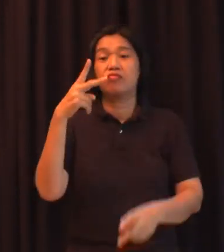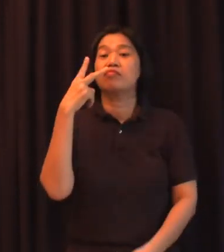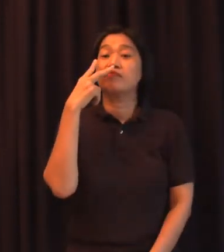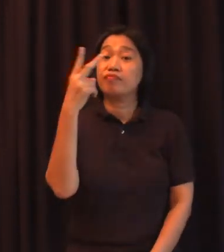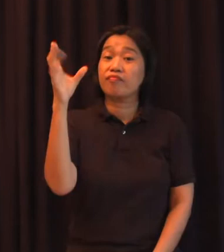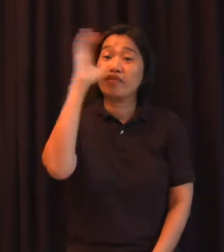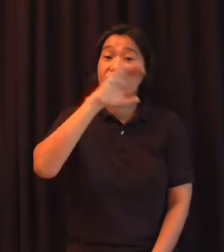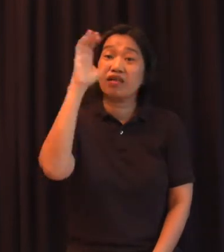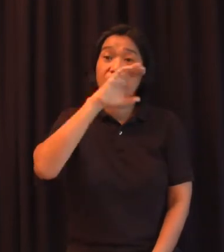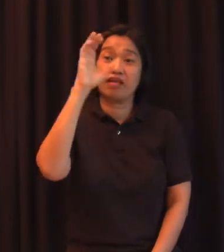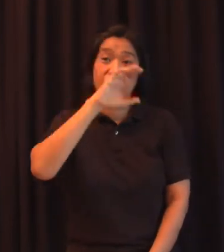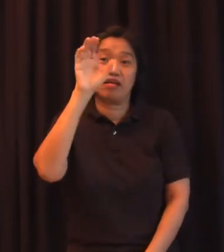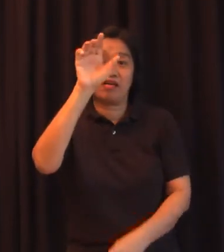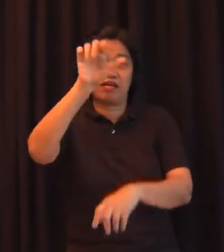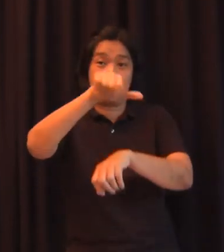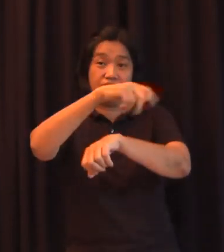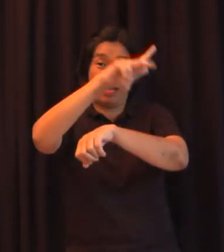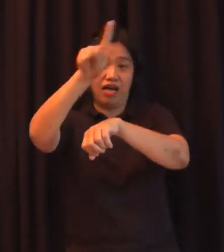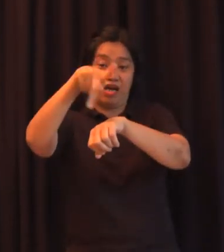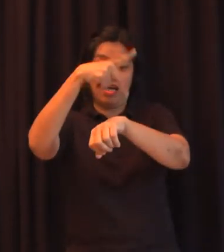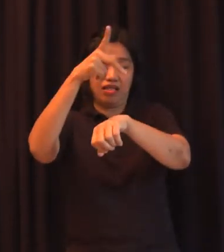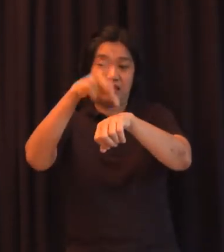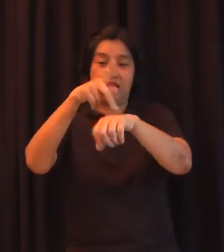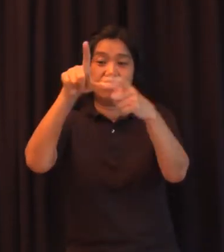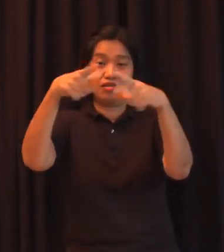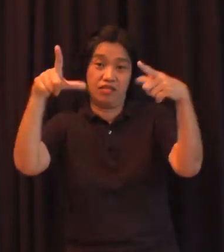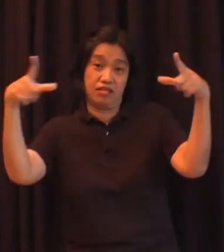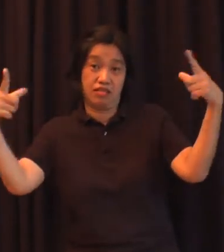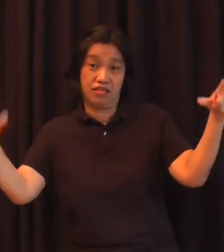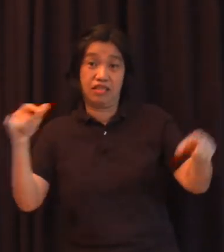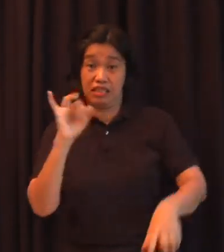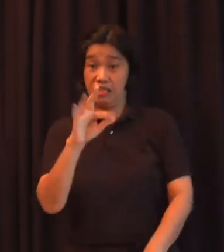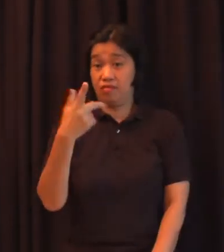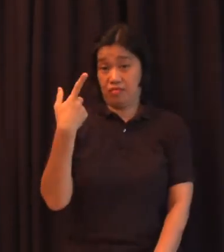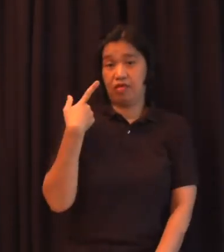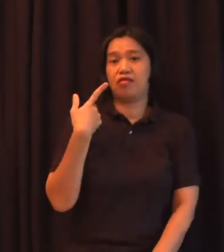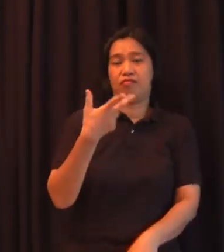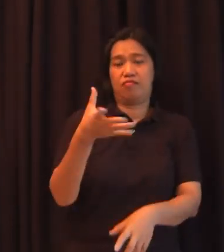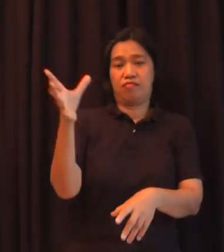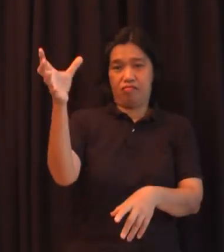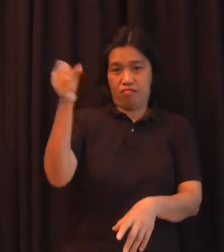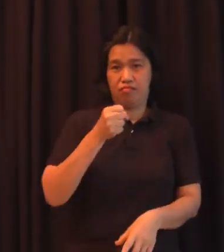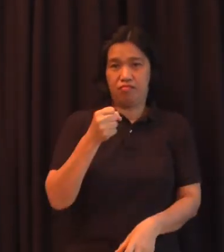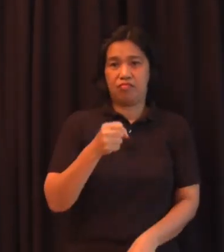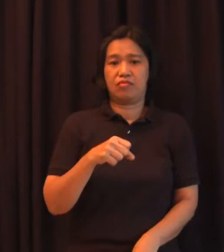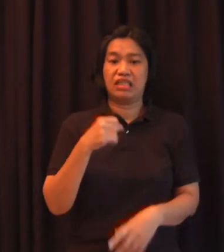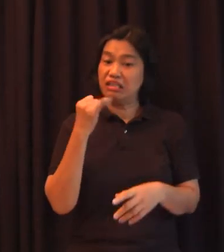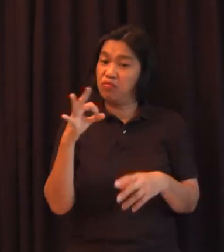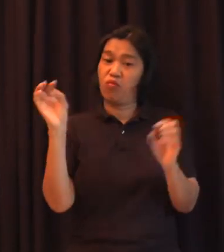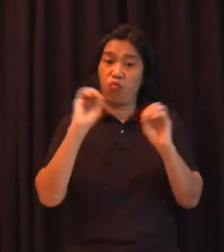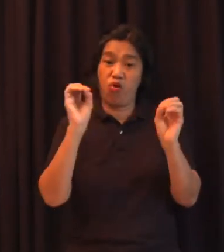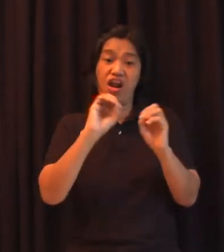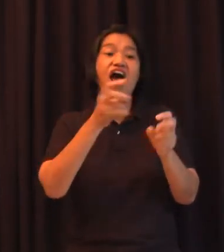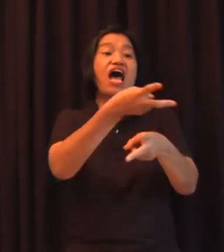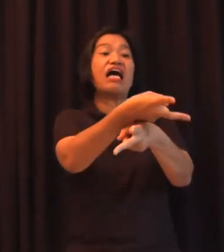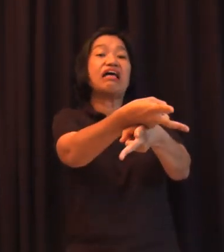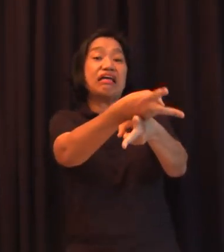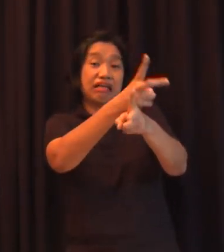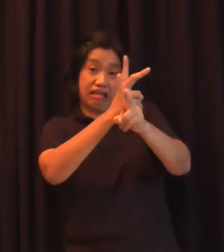baka meron silang pagtumbas kung meron yung nang gamitin mo saka ka palang manghihiram at usually sa pangihiram minuhuna natin yung